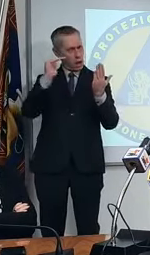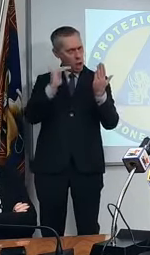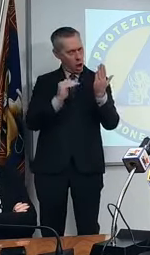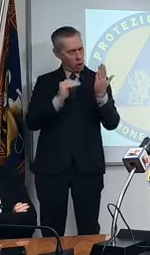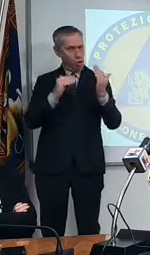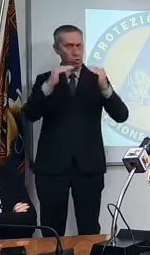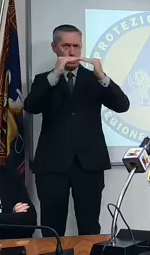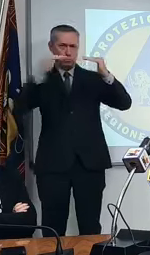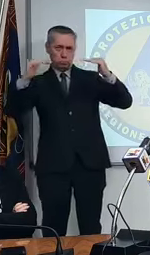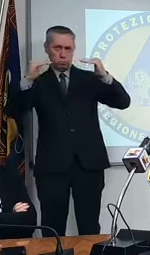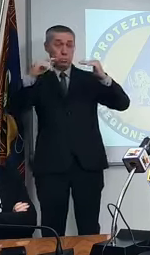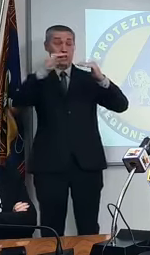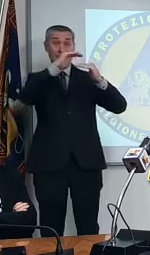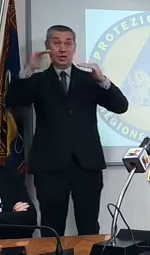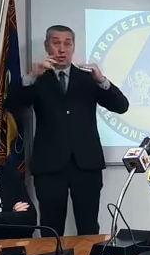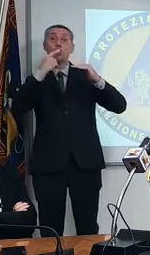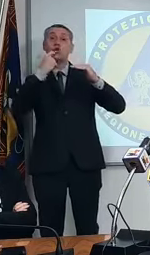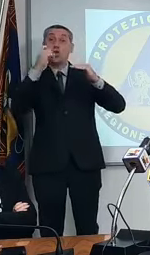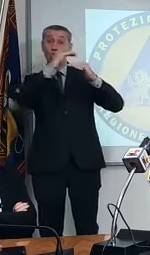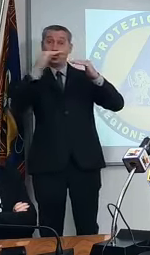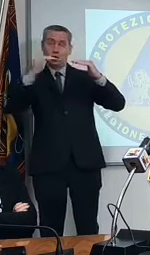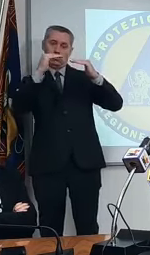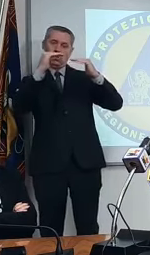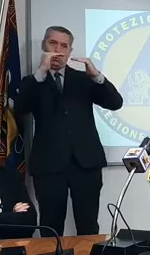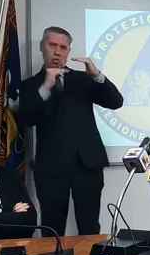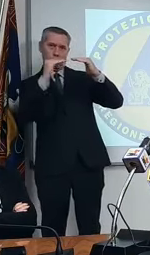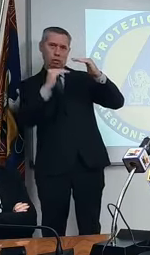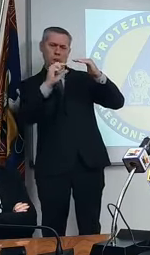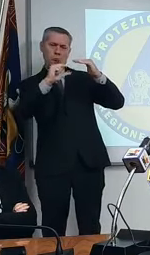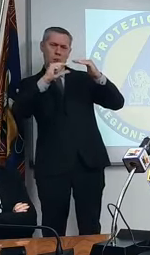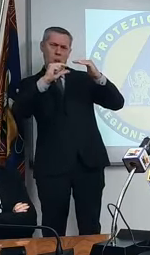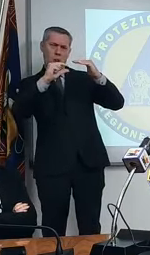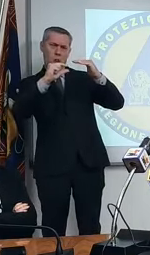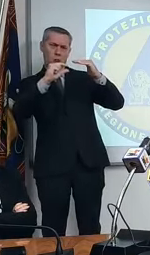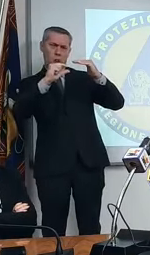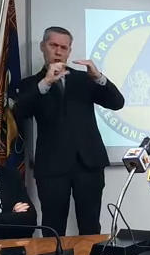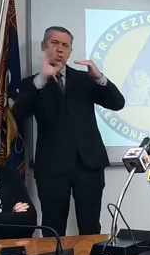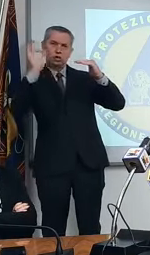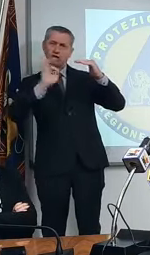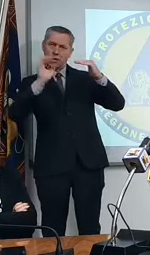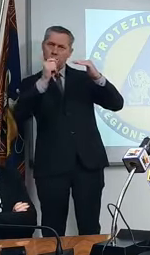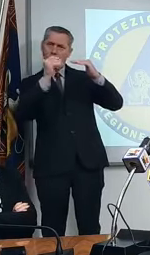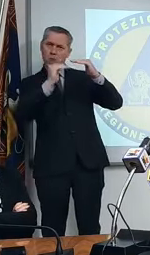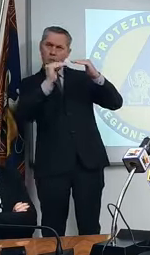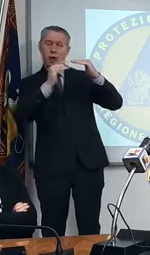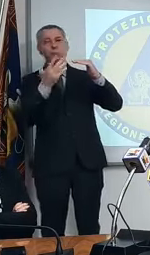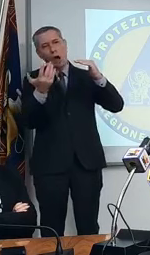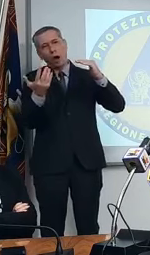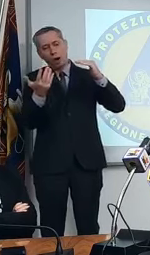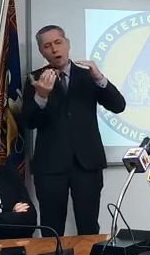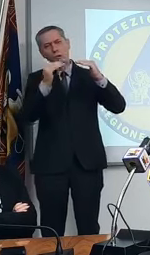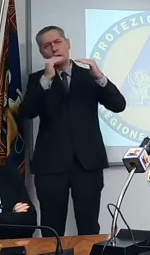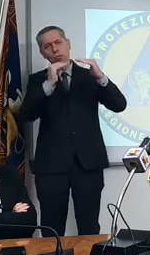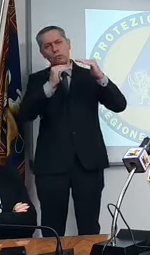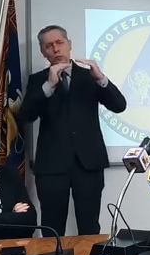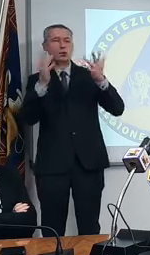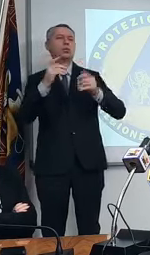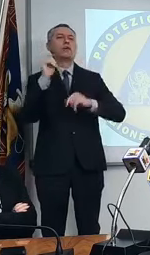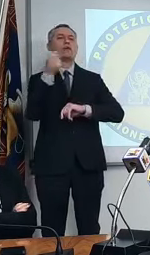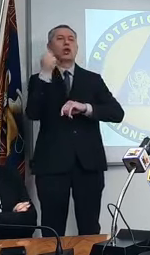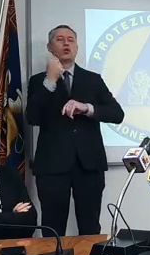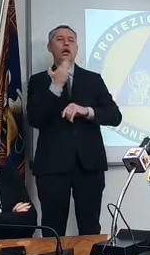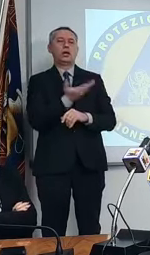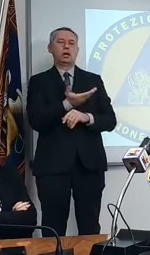parametri da zona rossa, di poco, soprattutto l'incidenza, ma siamo sotto, per dire, il Friuli Venezia